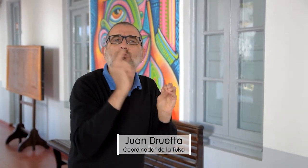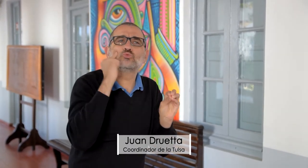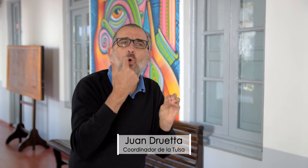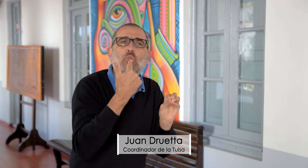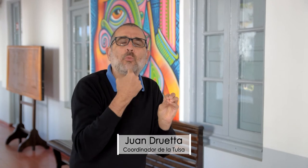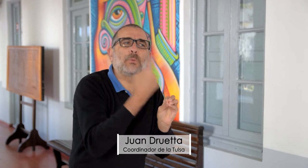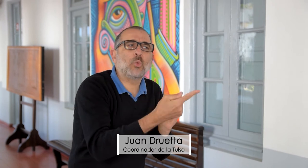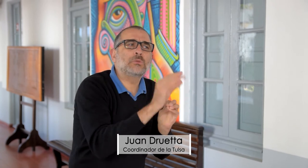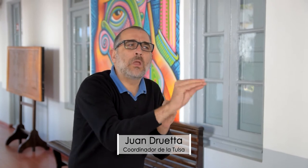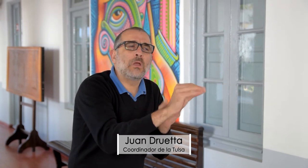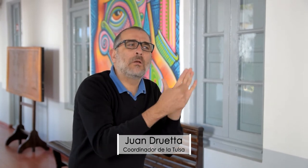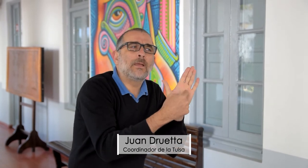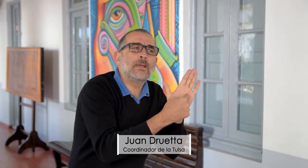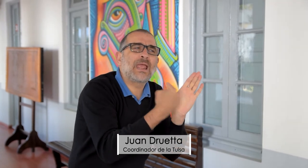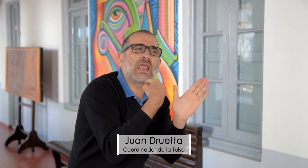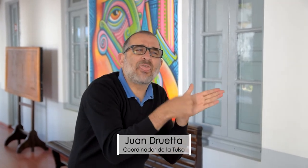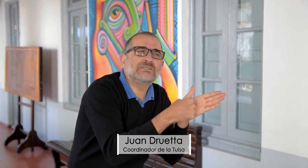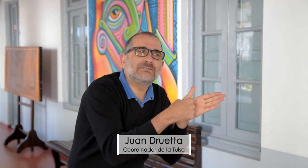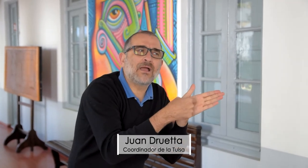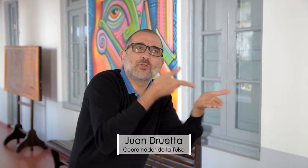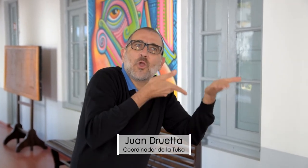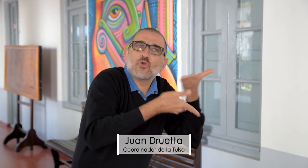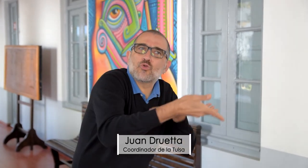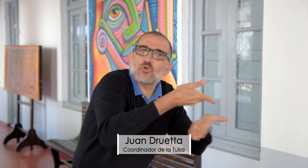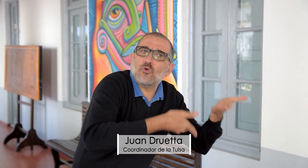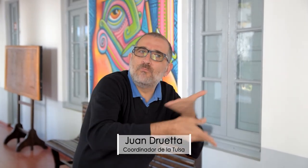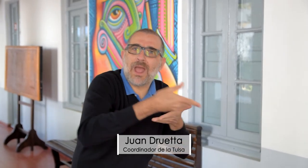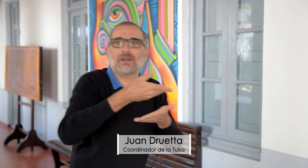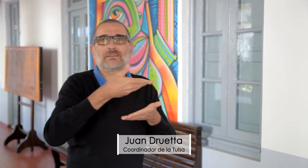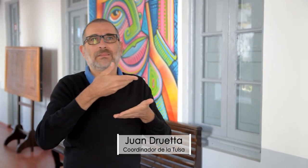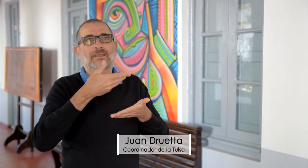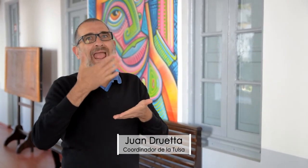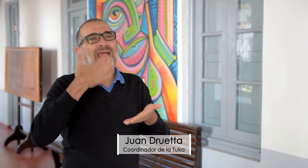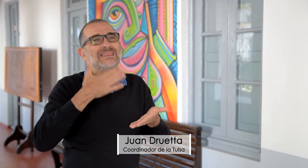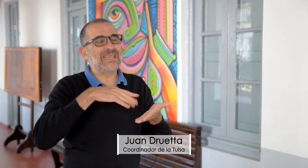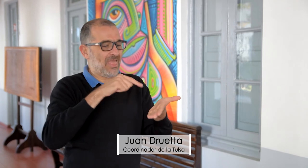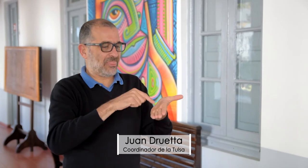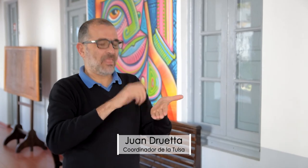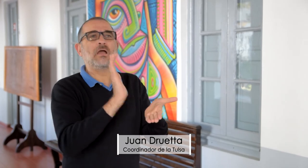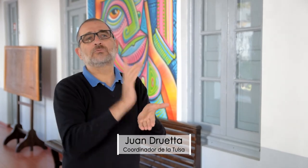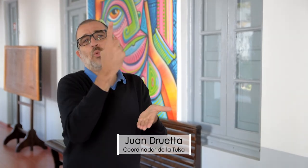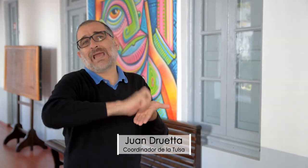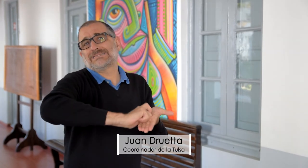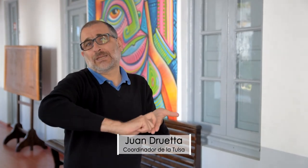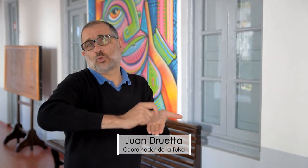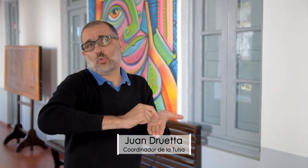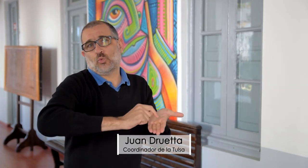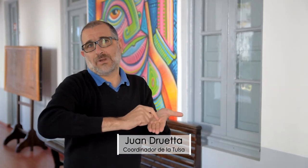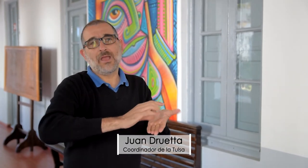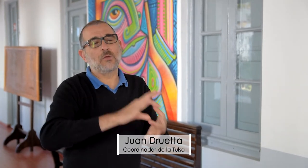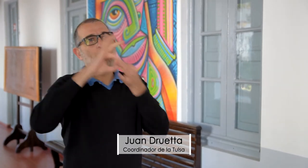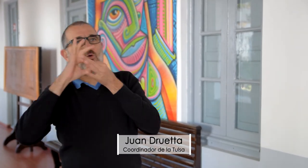van consultando con otros colegas sordos. Se van preguntando. ¿Esto qué es? Se genera un intercambio, un compartir estos